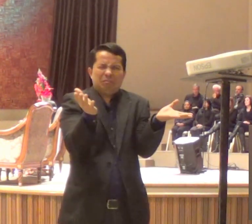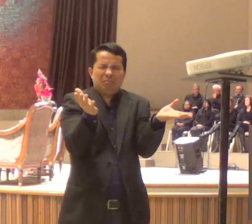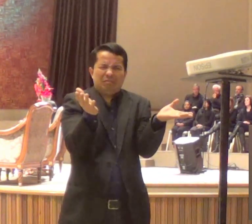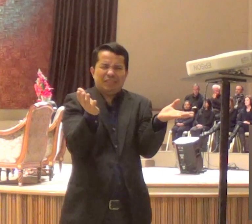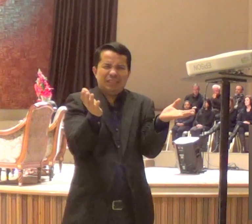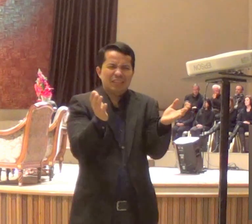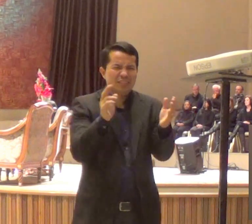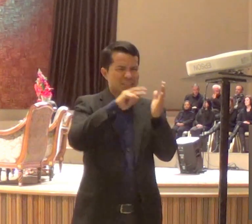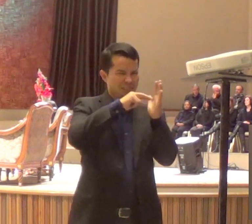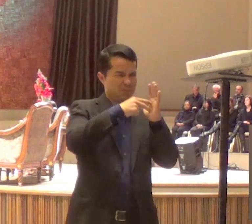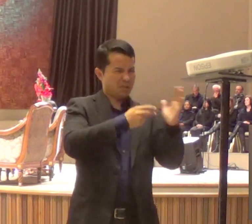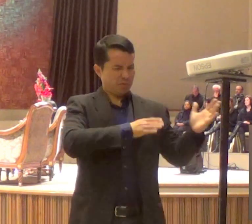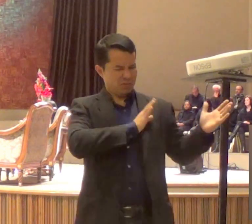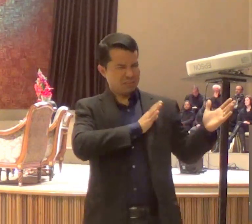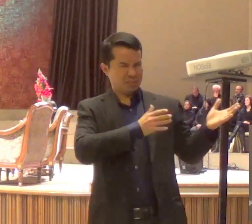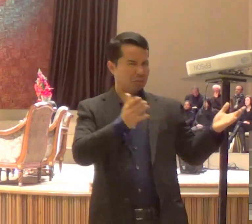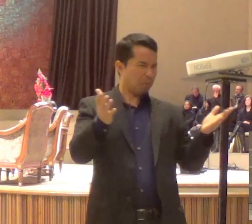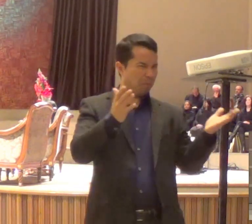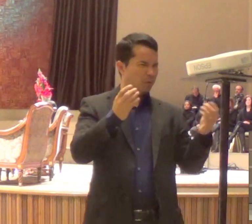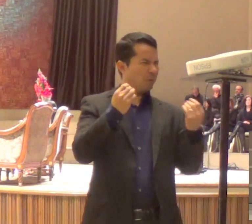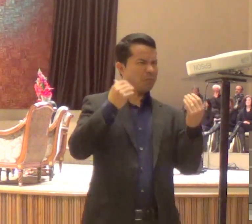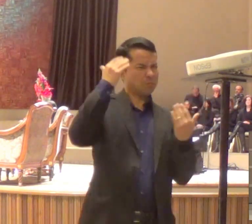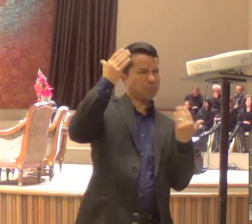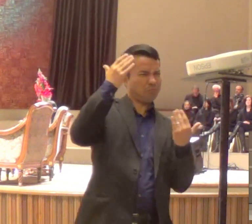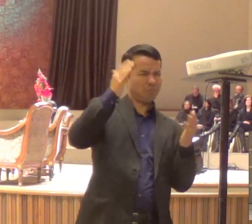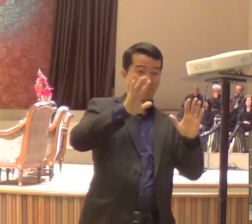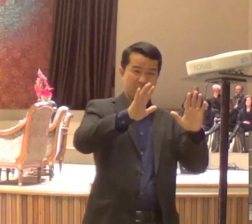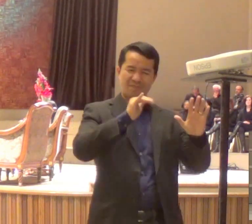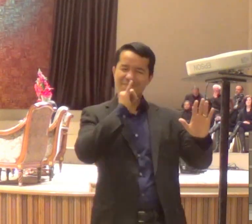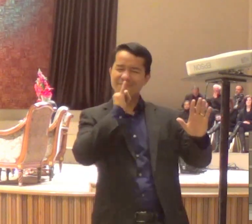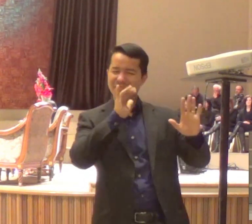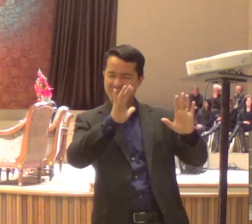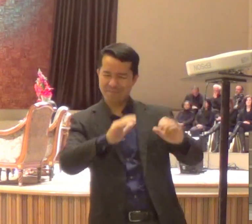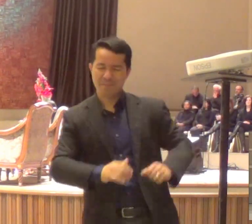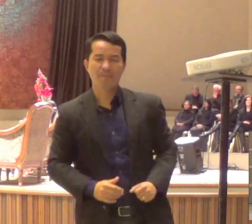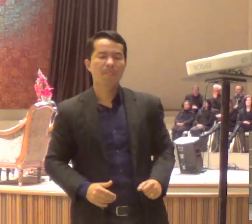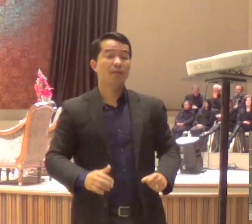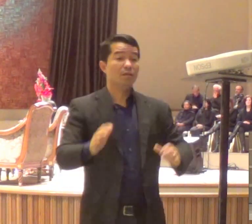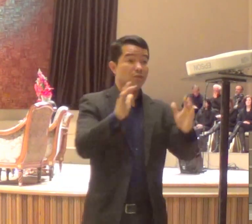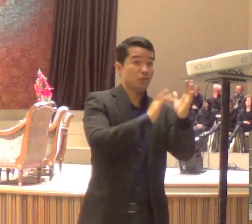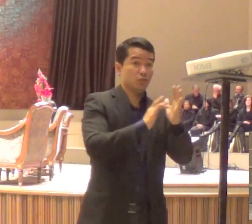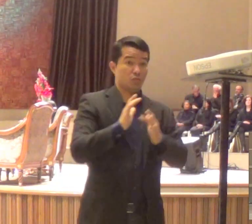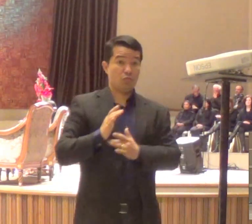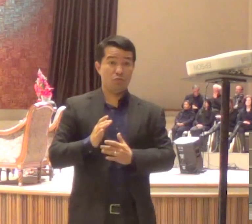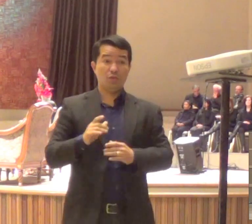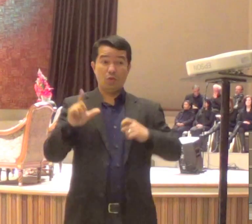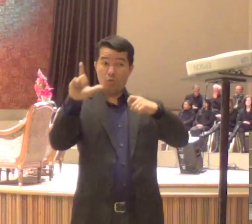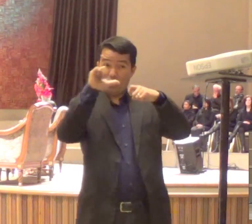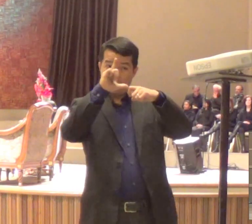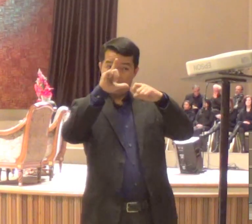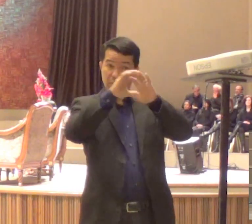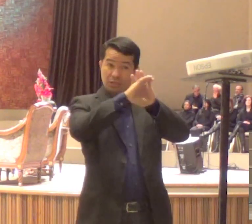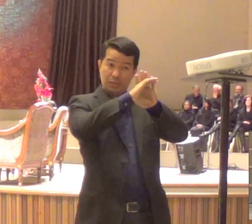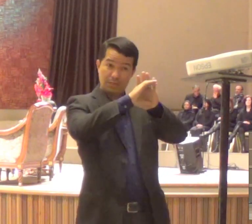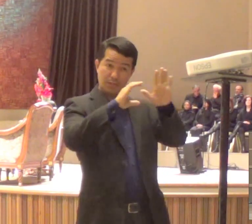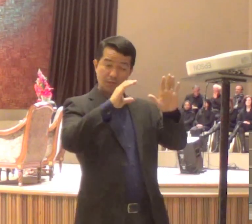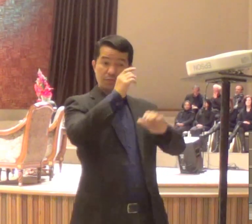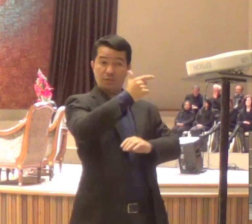Vamos ver aqui os exemplos que Jesus colocou aqui nesse texto. Versículos 21, 22 e